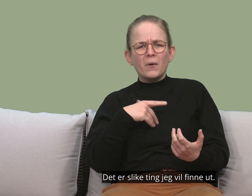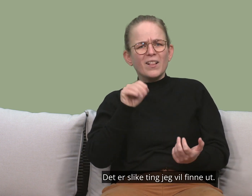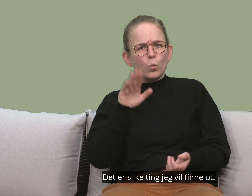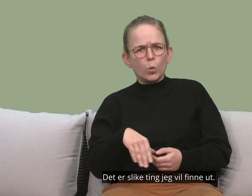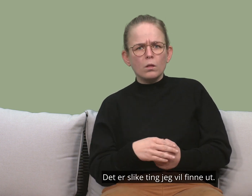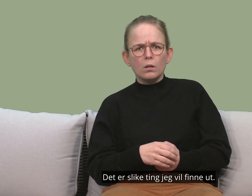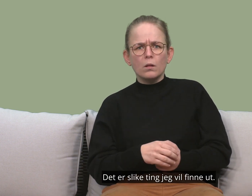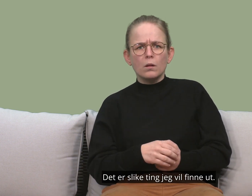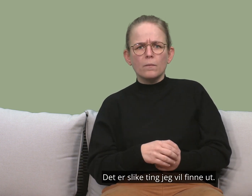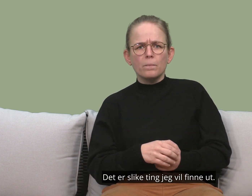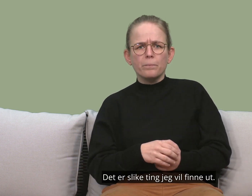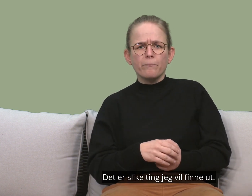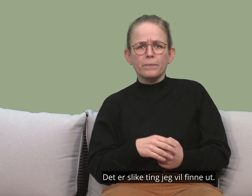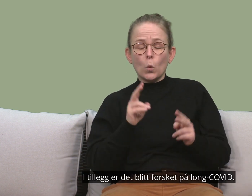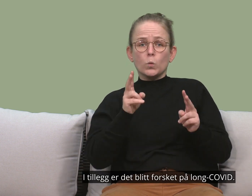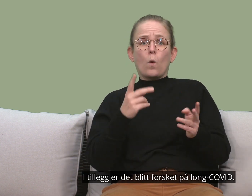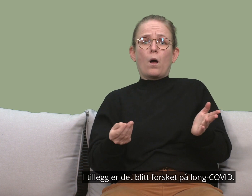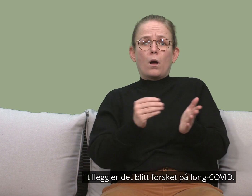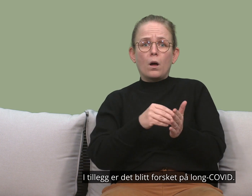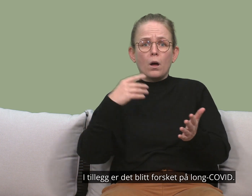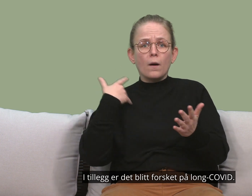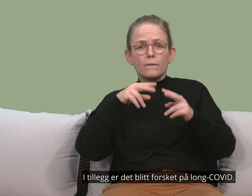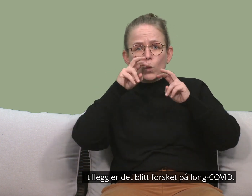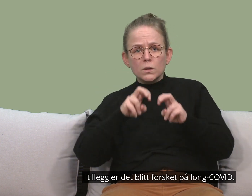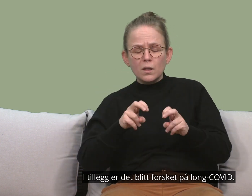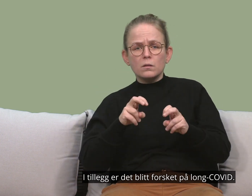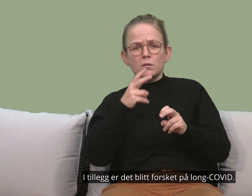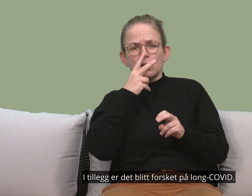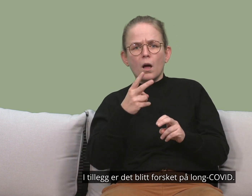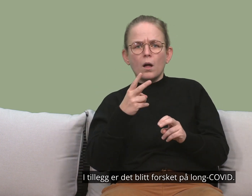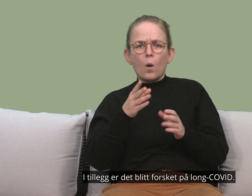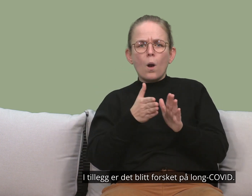Det er slike ting jeg vil finne ut. I tillegg er det blitt forsket på long covid.